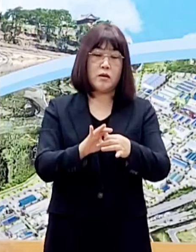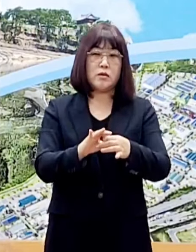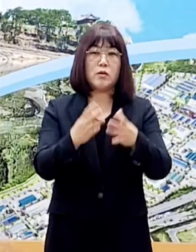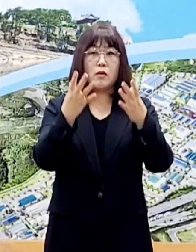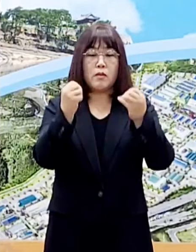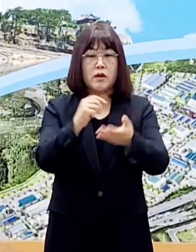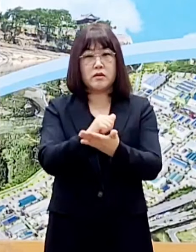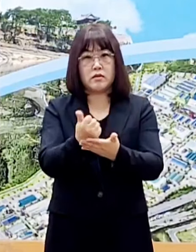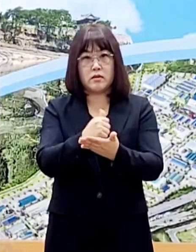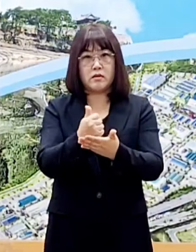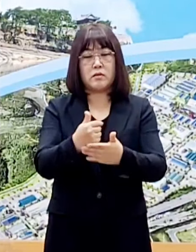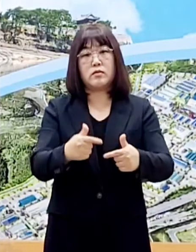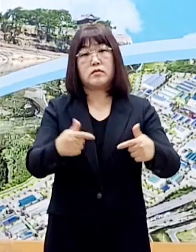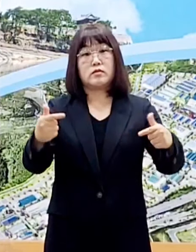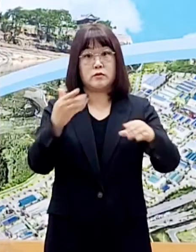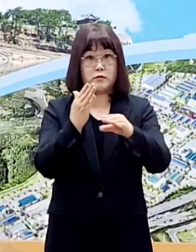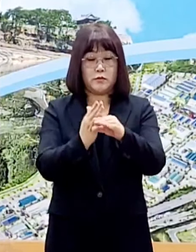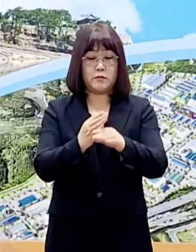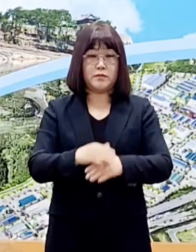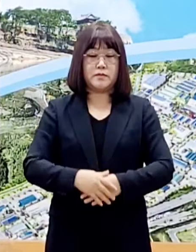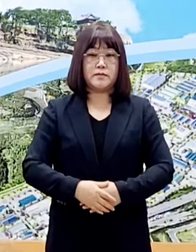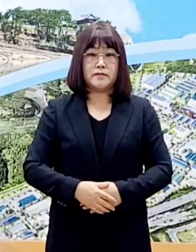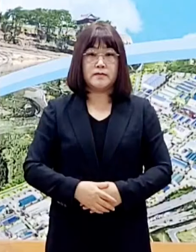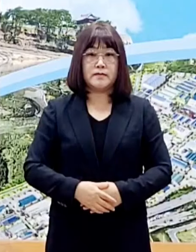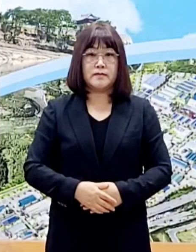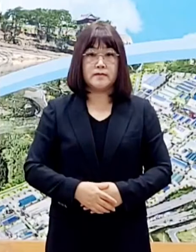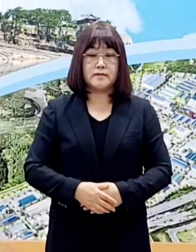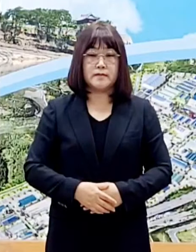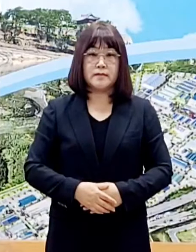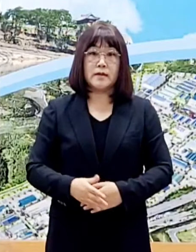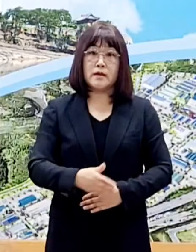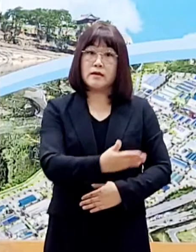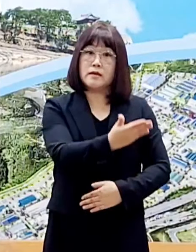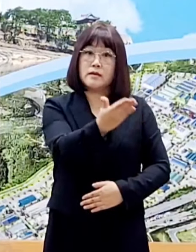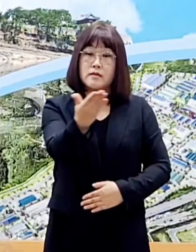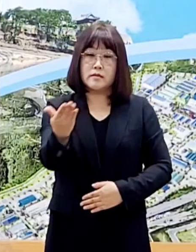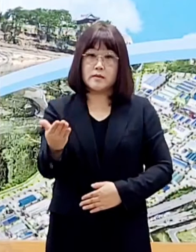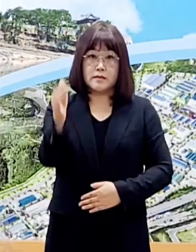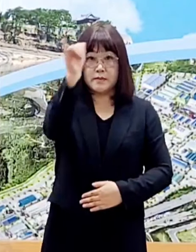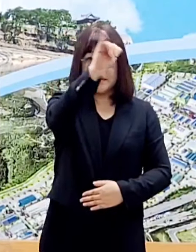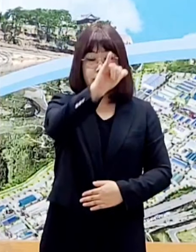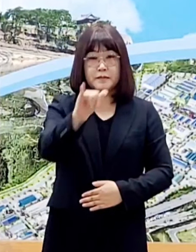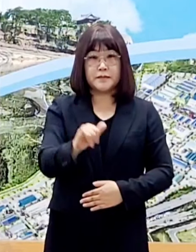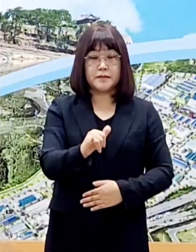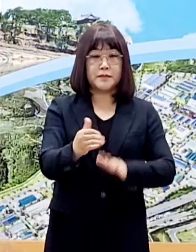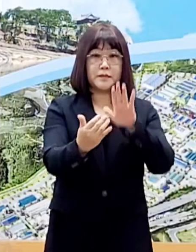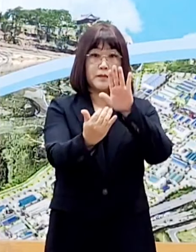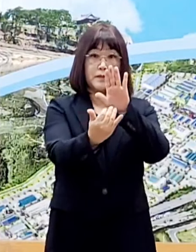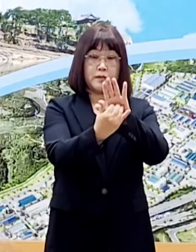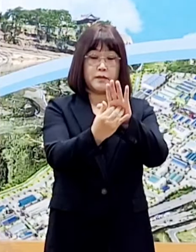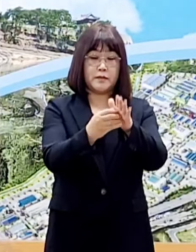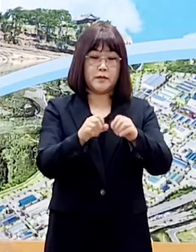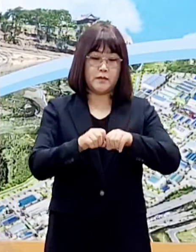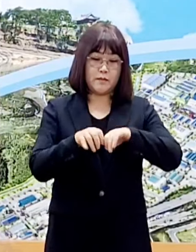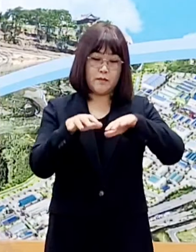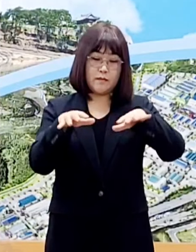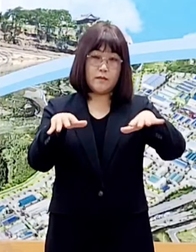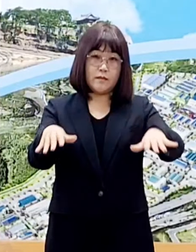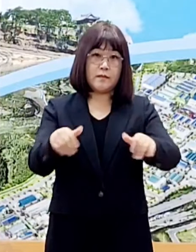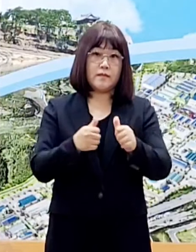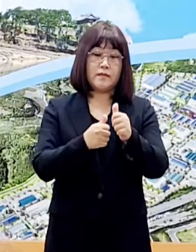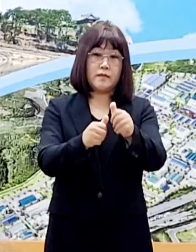기록을 갱신하고 있습니다. 이에 시민들께서는 전국적인 감염 대유행에 따른